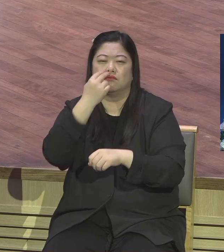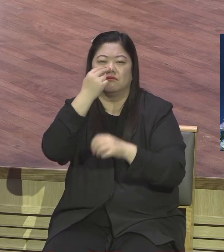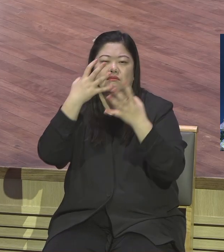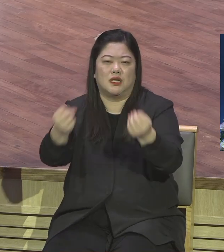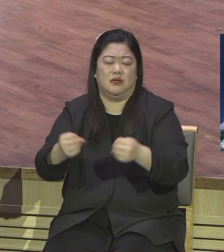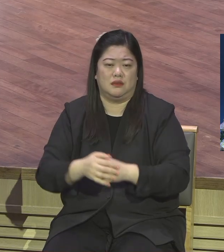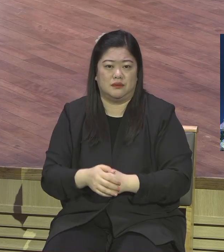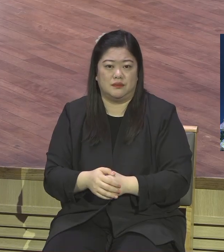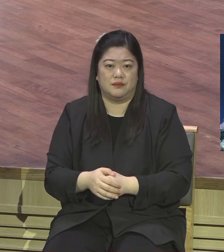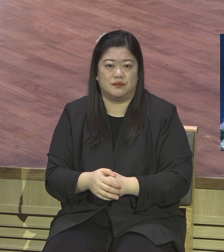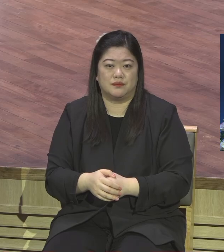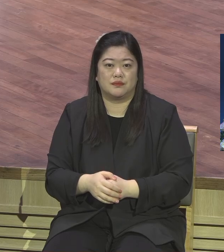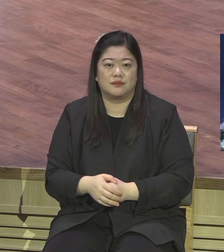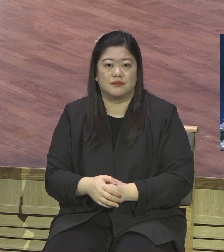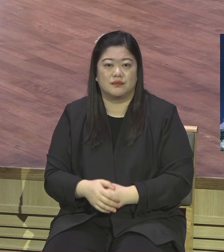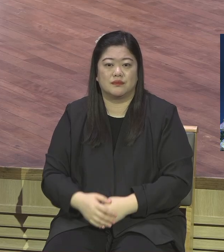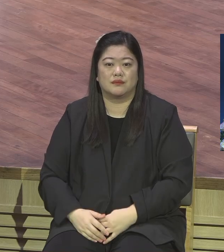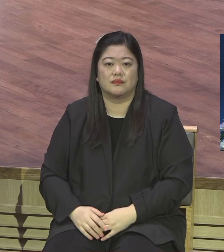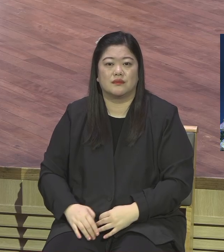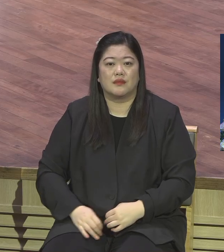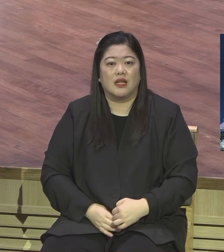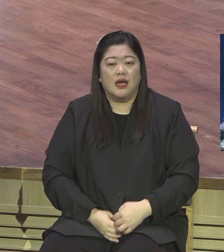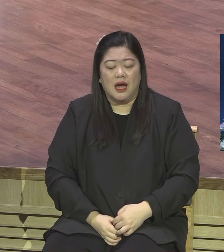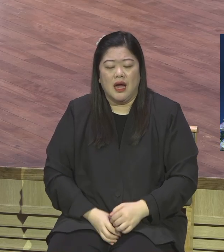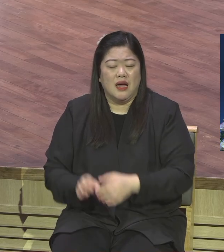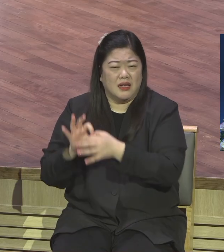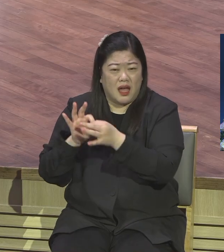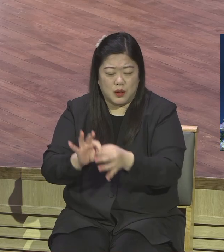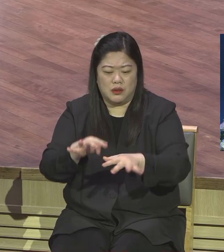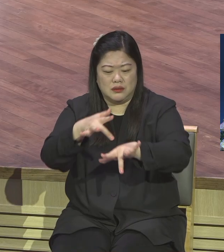종교예요 사단에게 다 속은 거예요 복음 올라가지